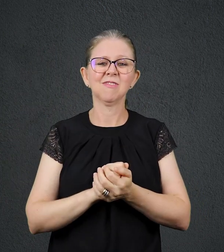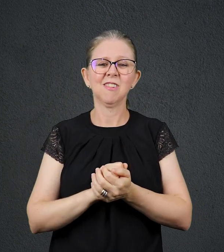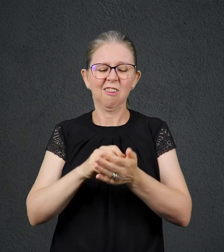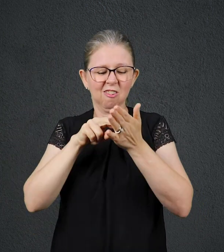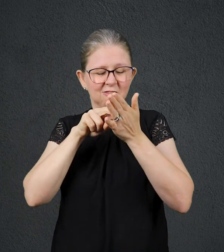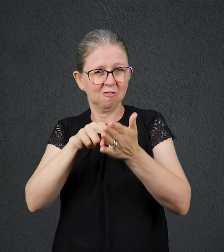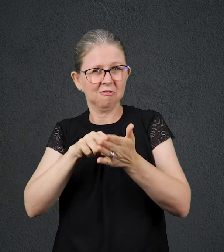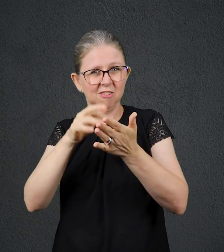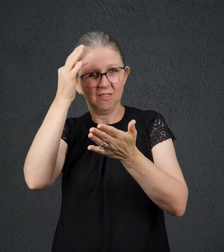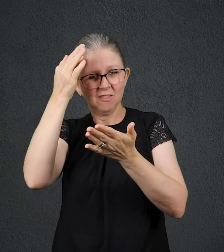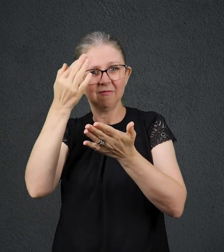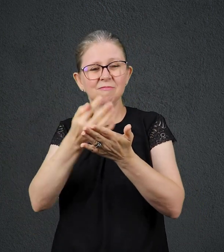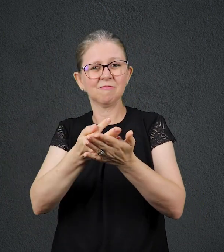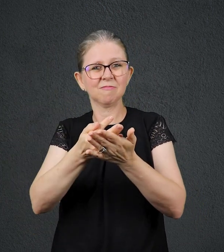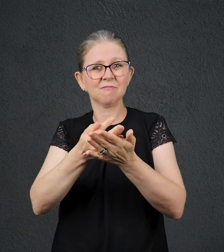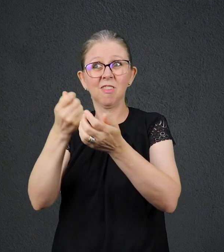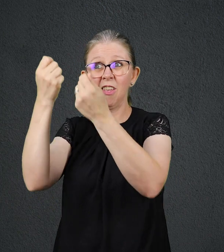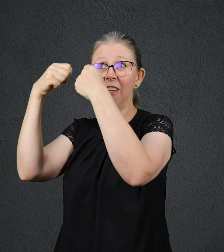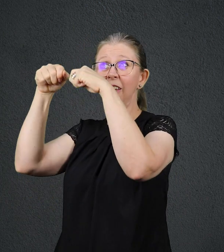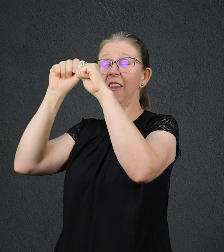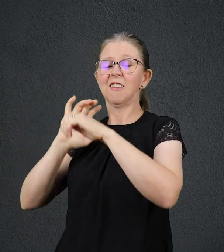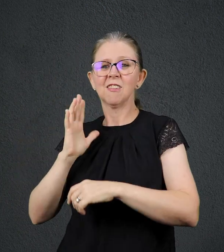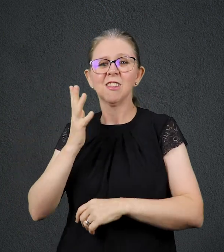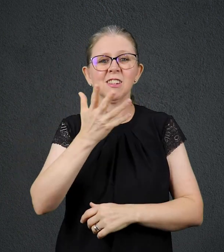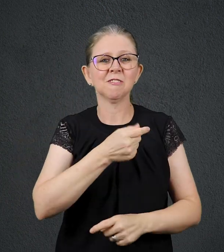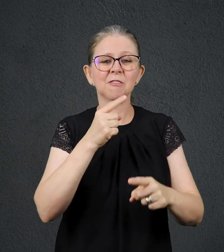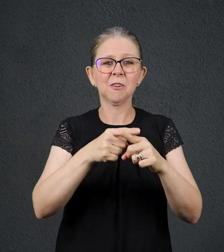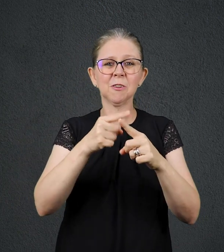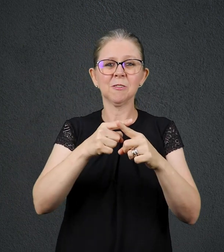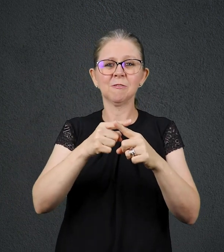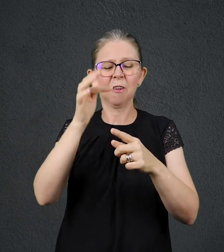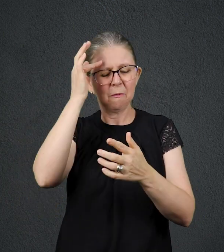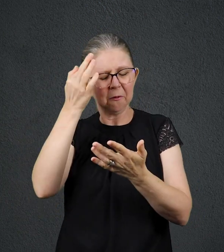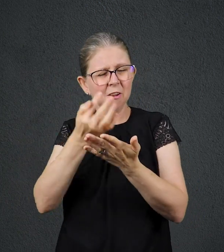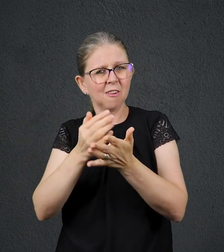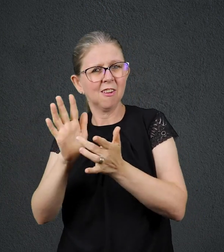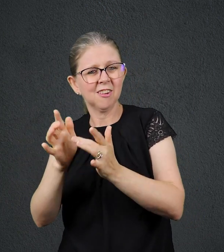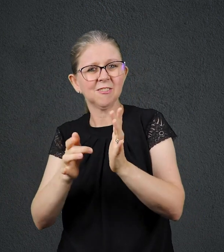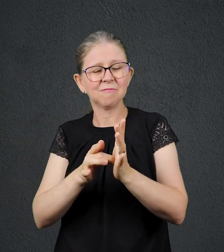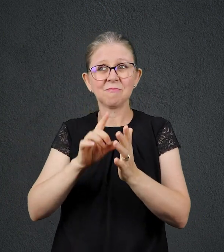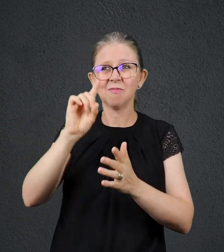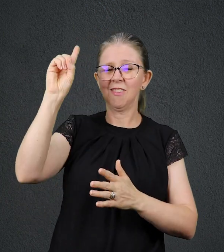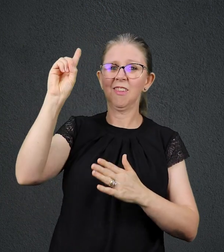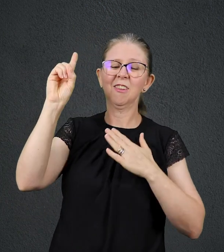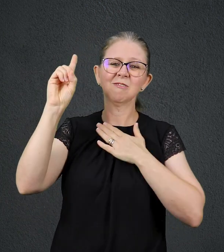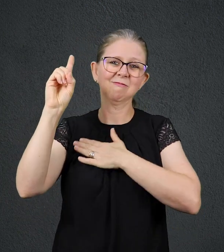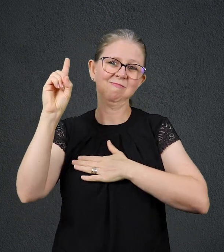os salvou, pois é a fé em Jesus que nos permite agradar a Deus. Fé é a